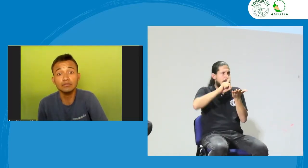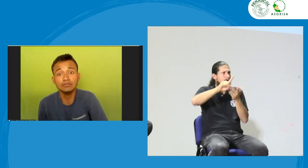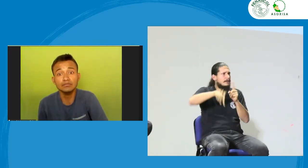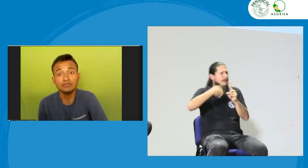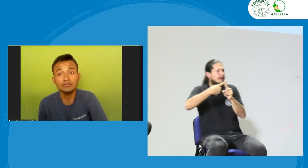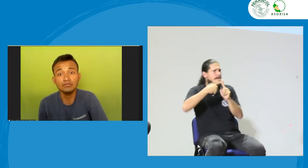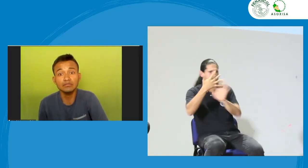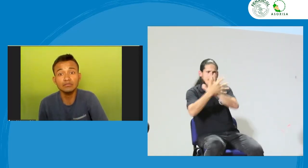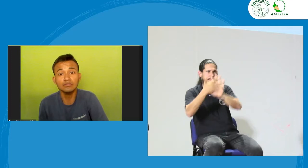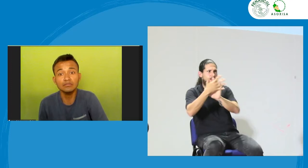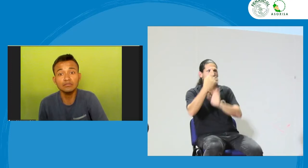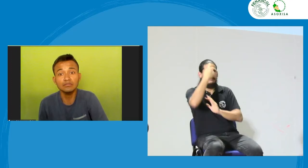los intérpretes